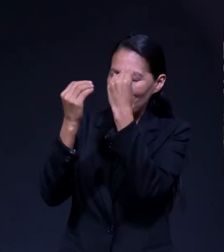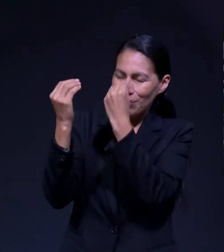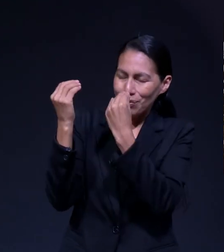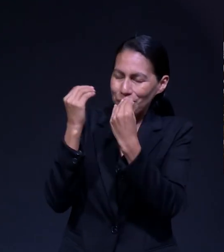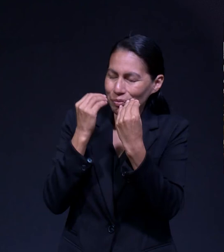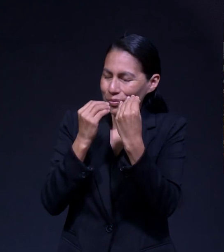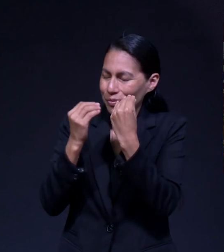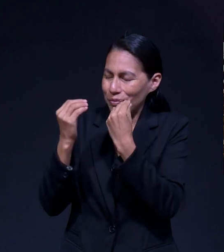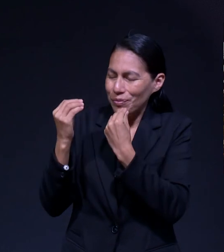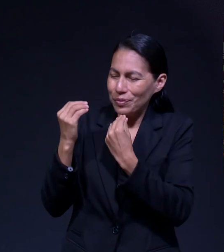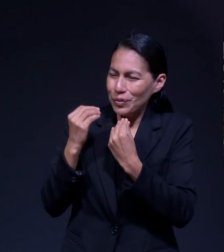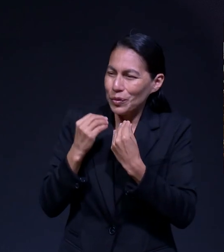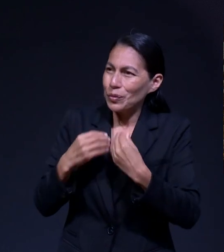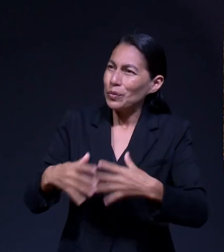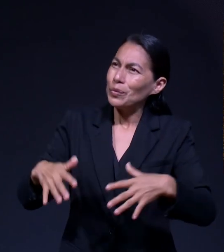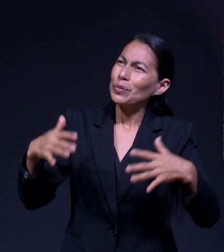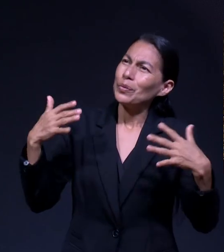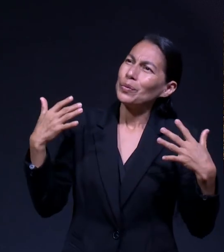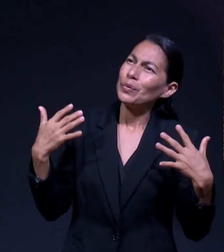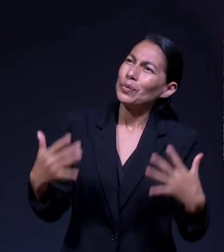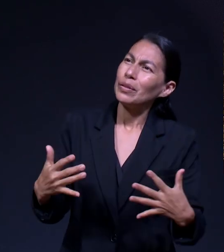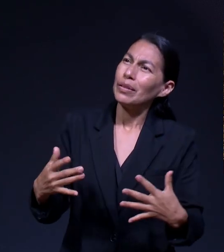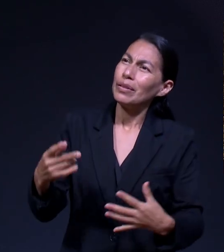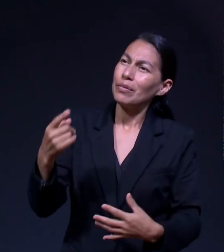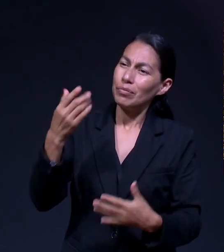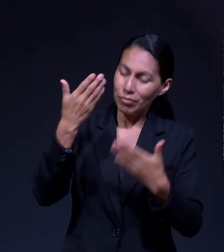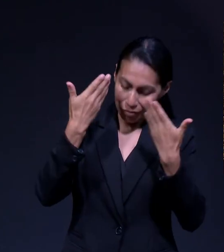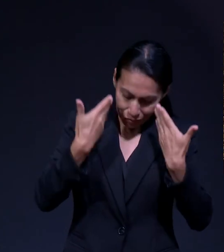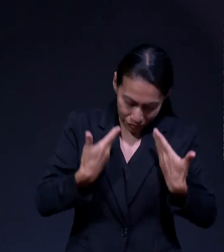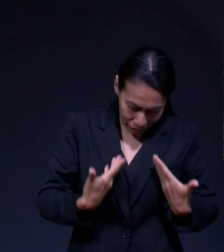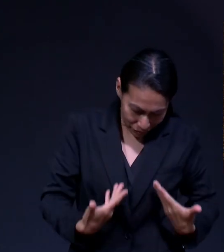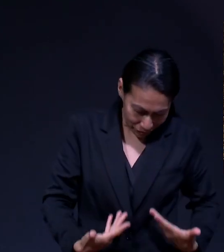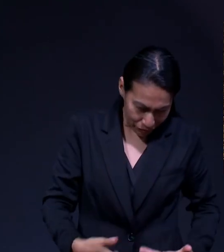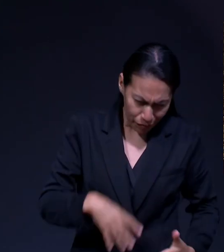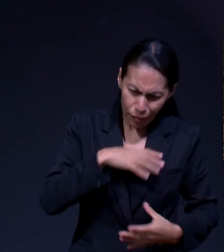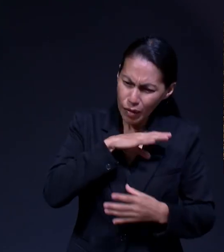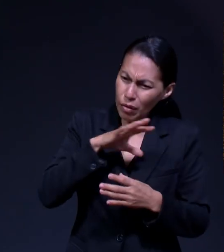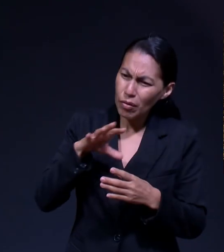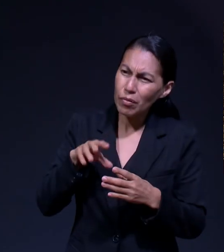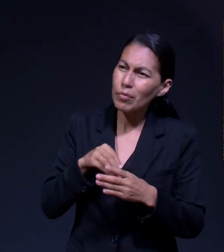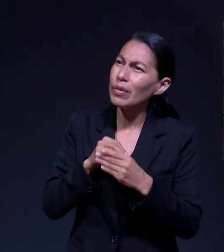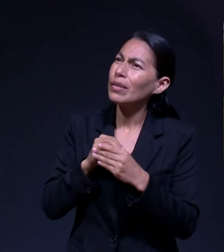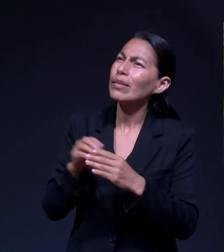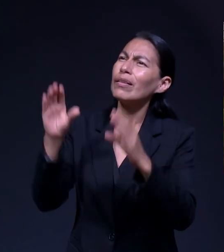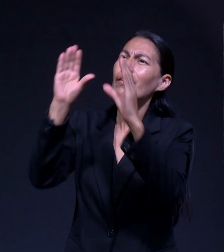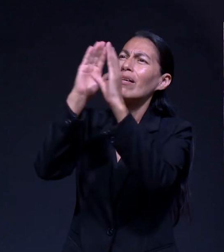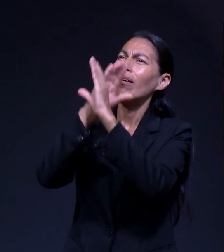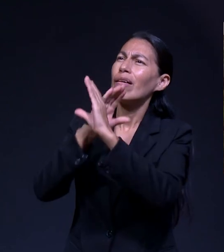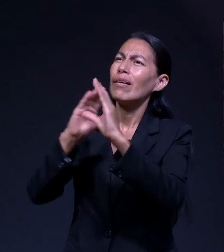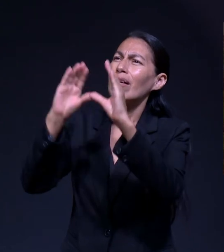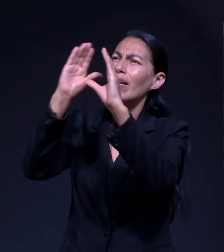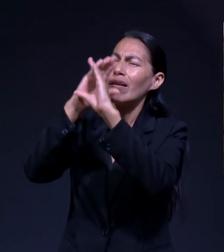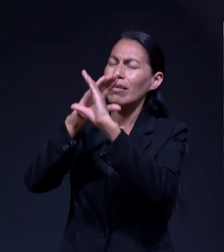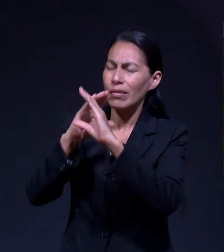canta Tú Me Formaste Con Poder